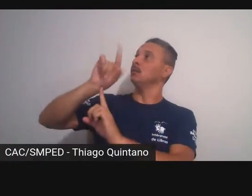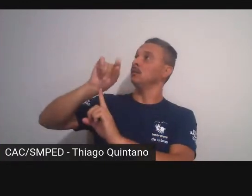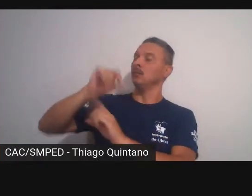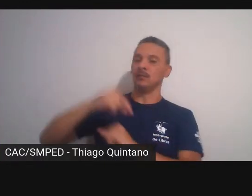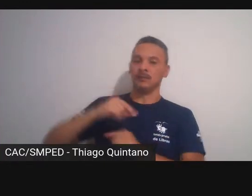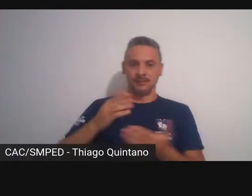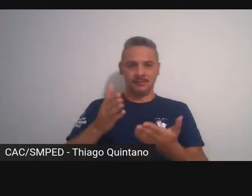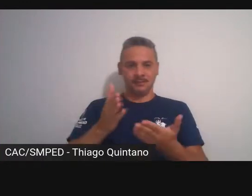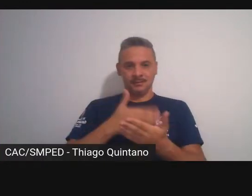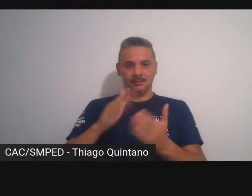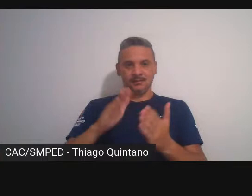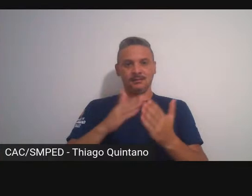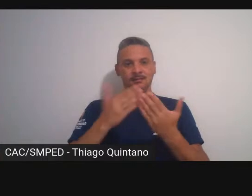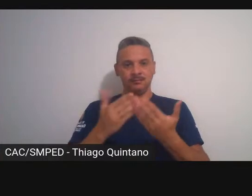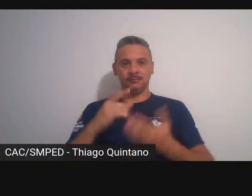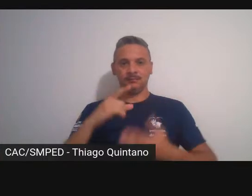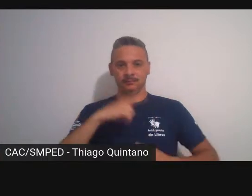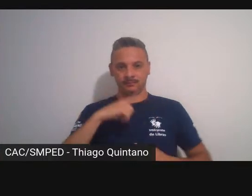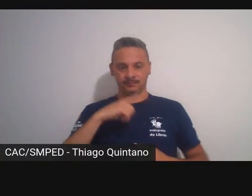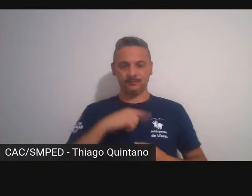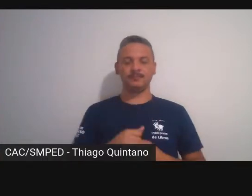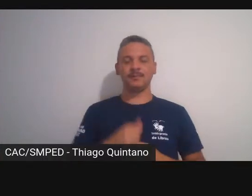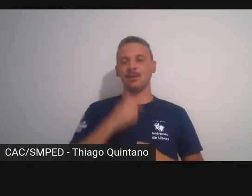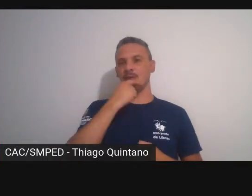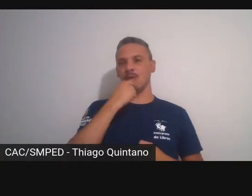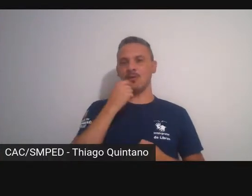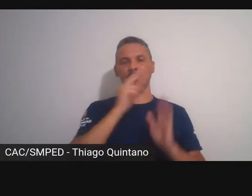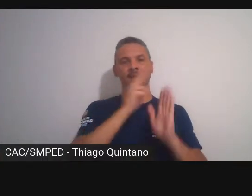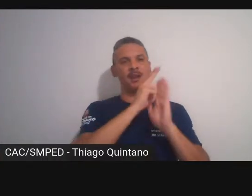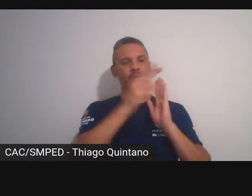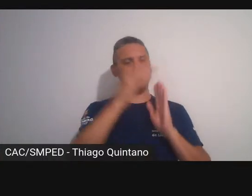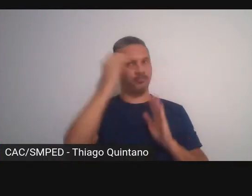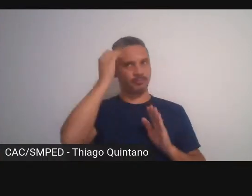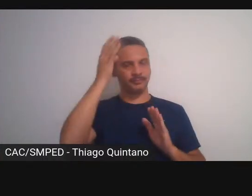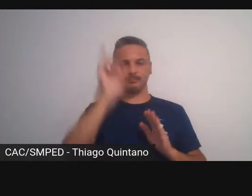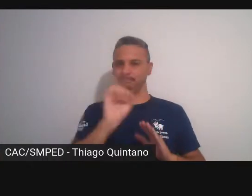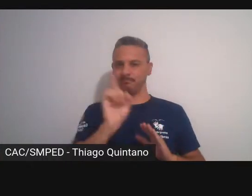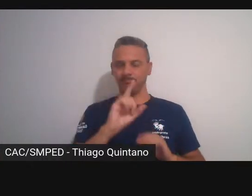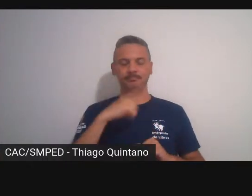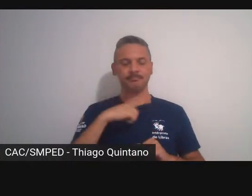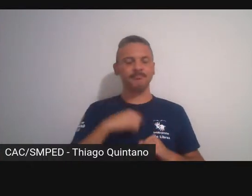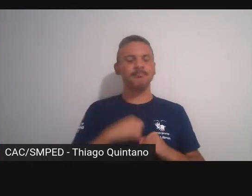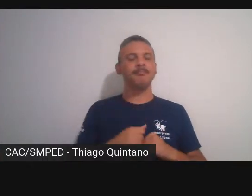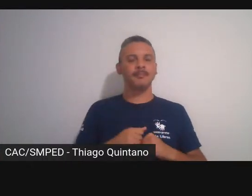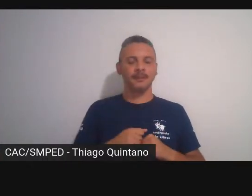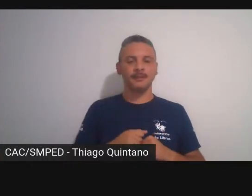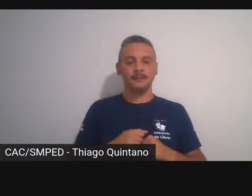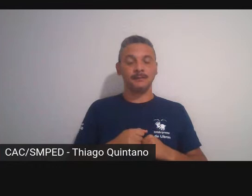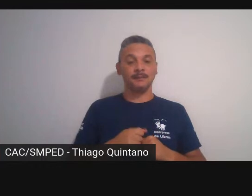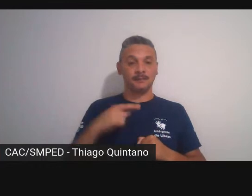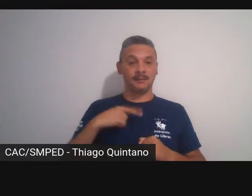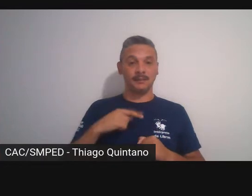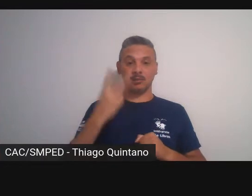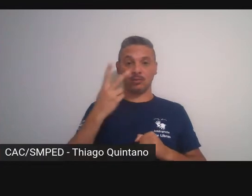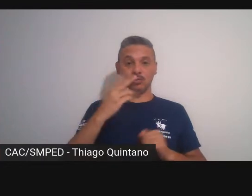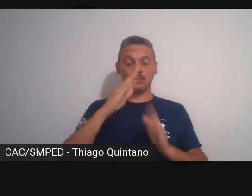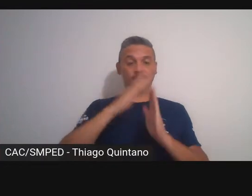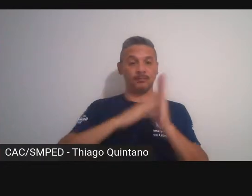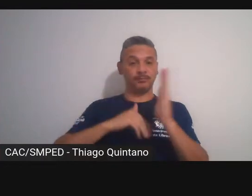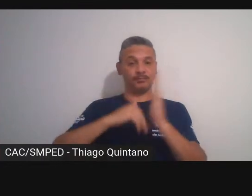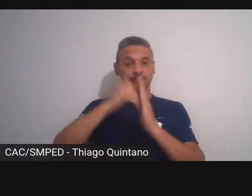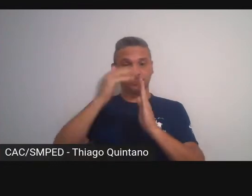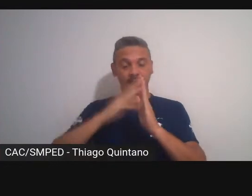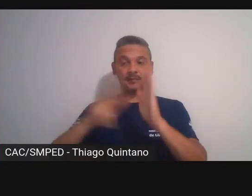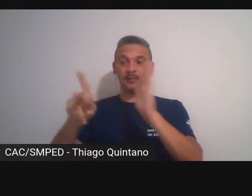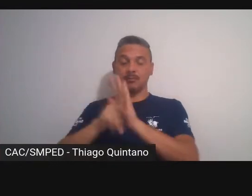agora me faltou o nome do autor nós temos duas pinturas que pertencem à coleção do município da cidade de